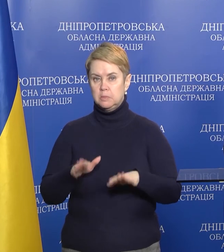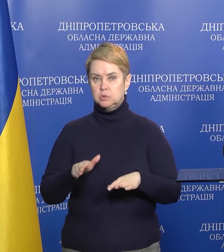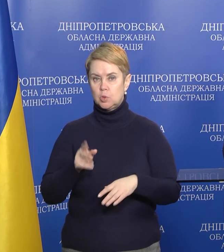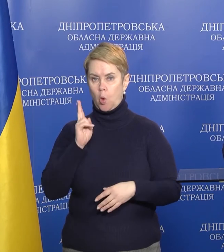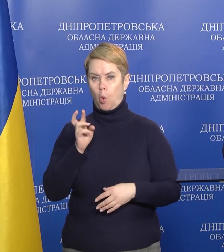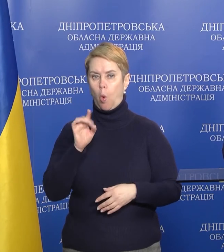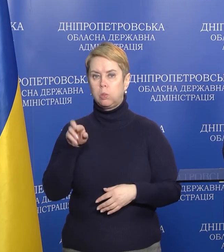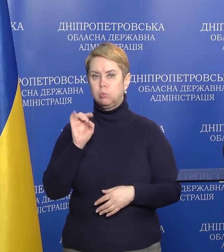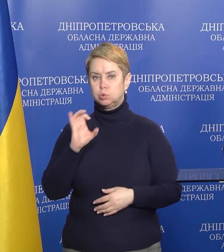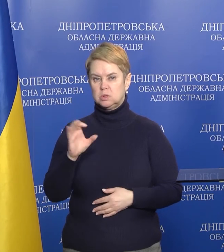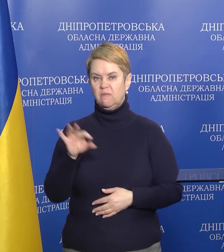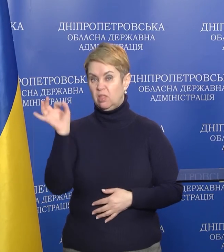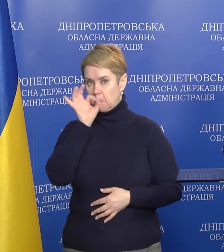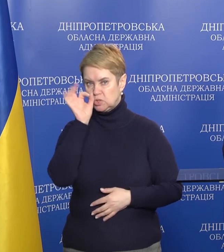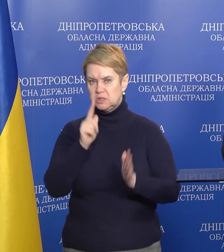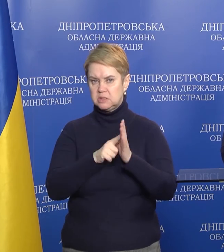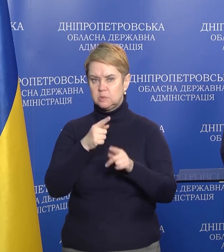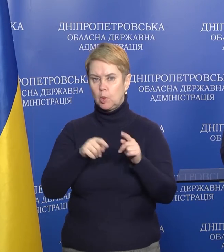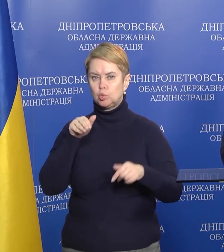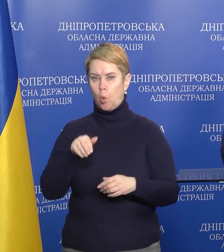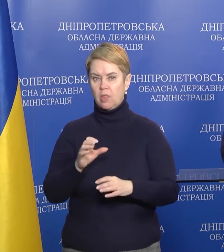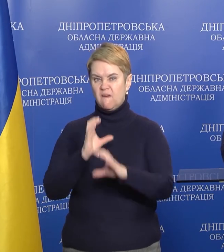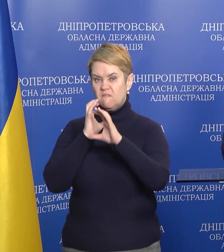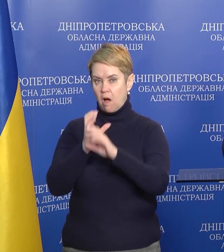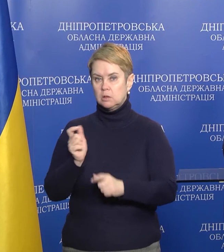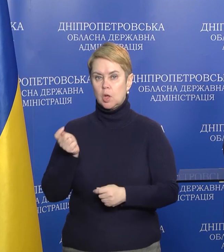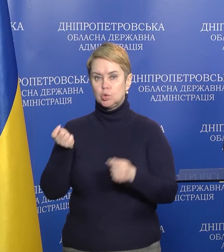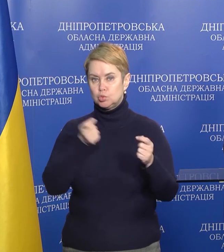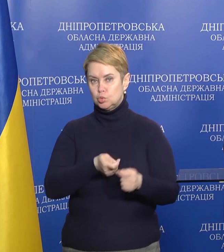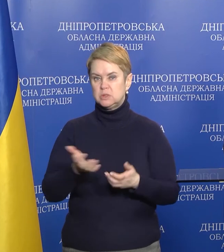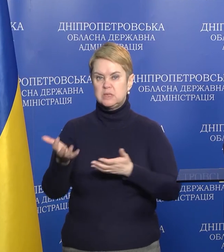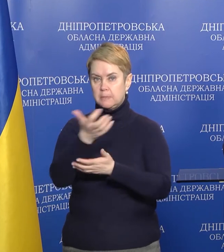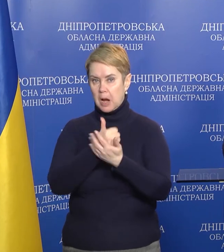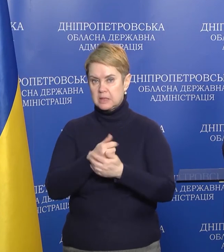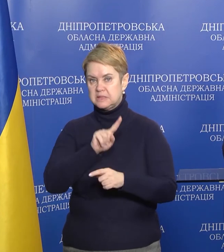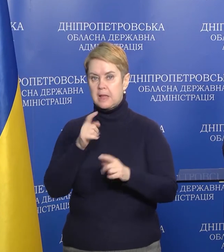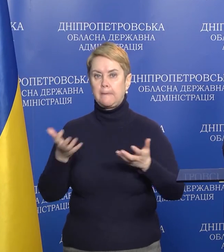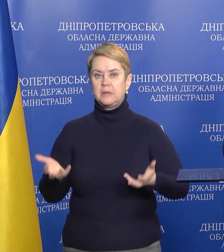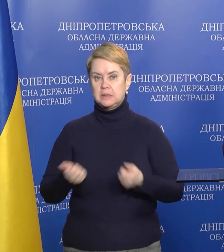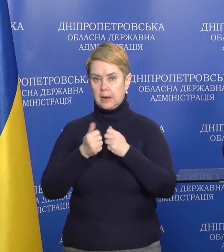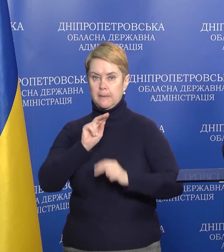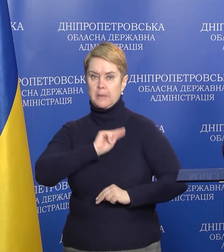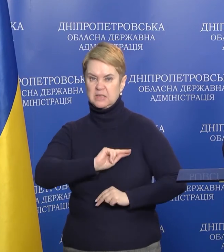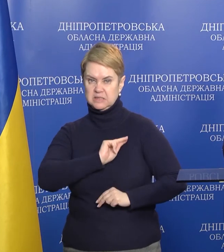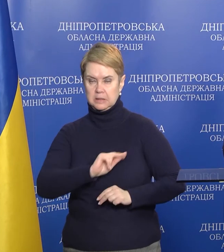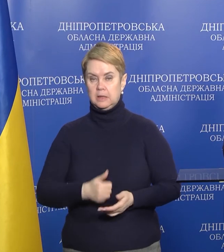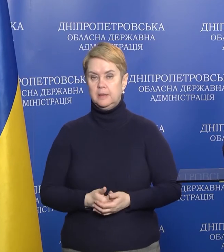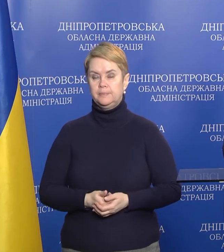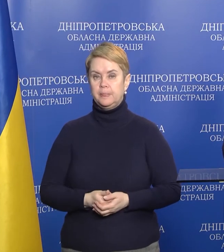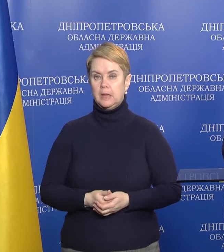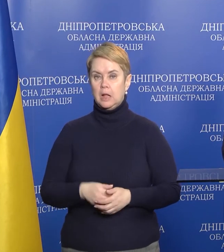Кодбус, що в Німеччині. 7,5 тонн вантажу зібрали за підтримки працівників